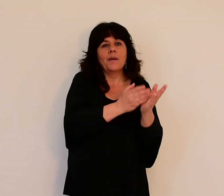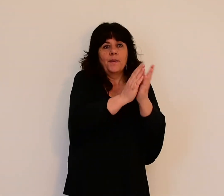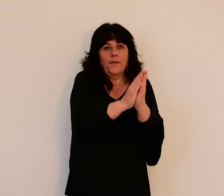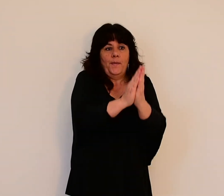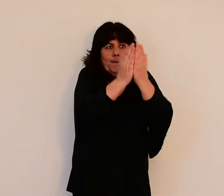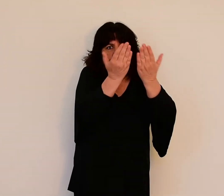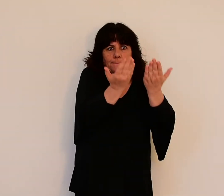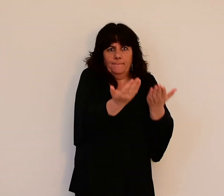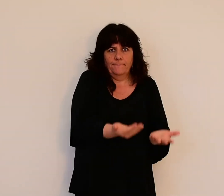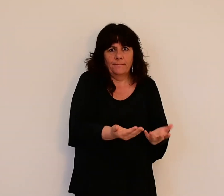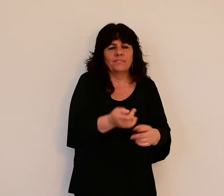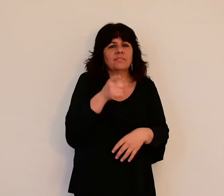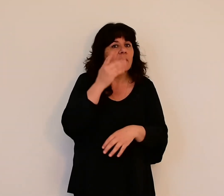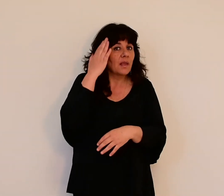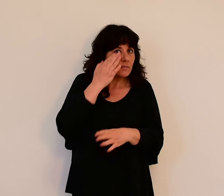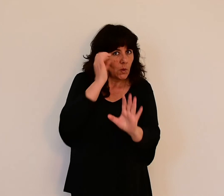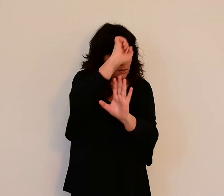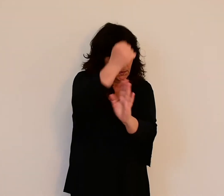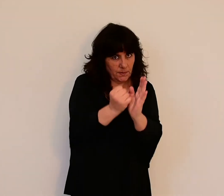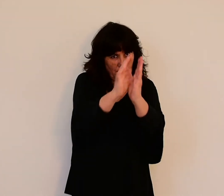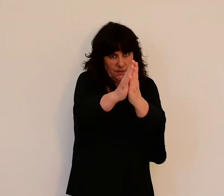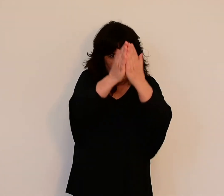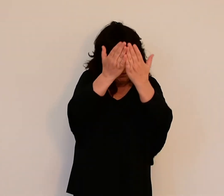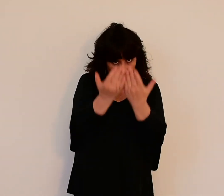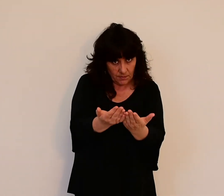l'autre. Mais il ne partagea pas les oiseaux.